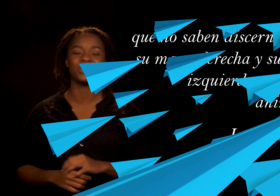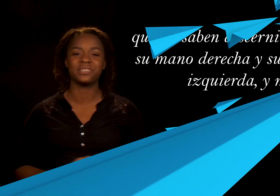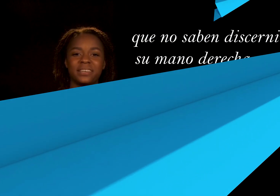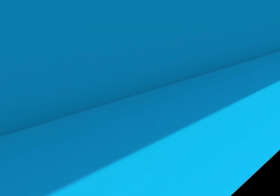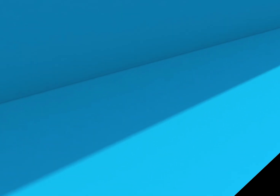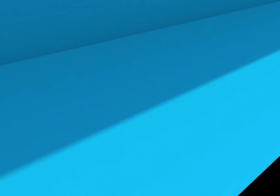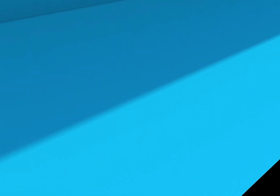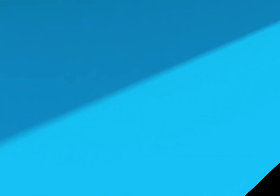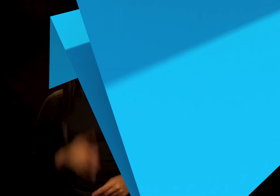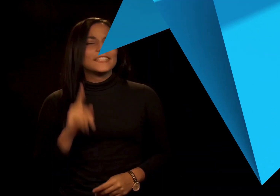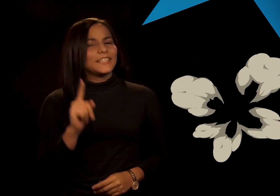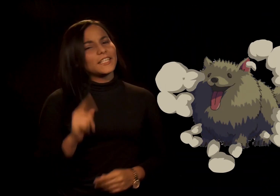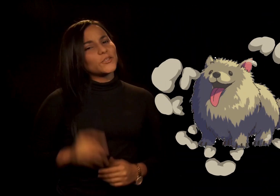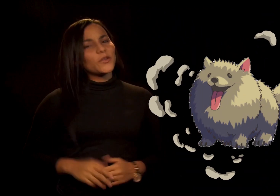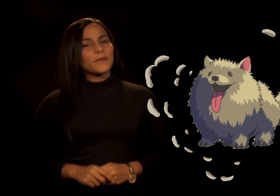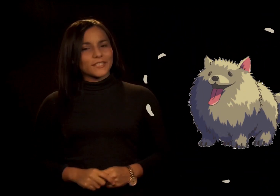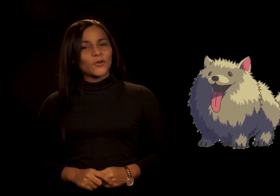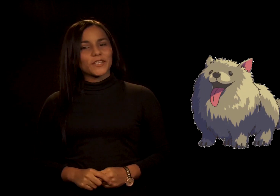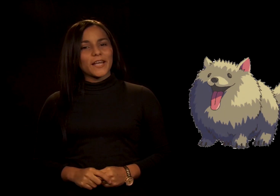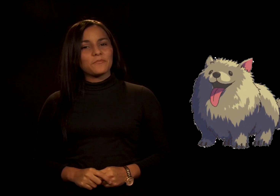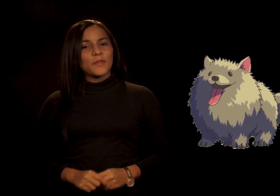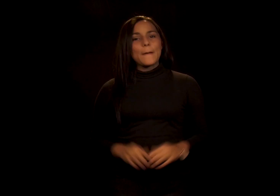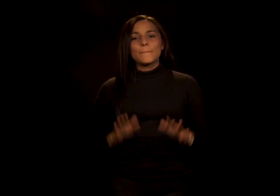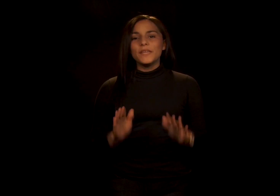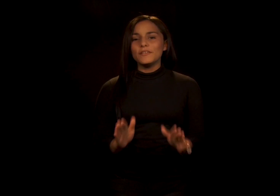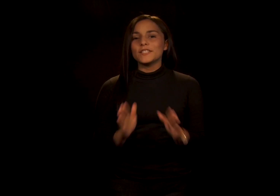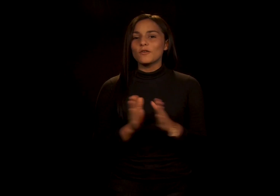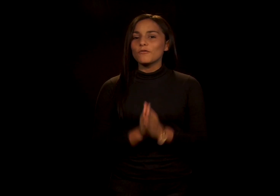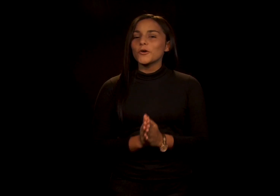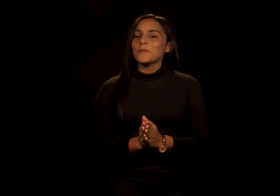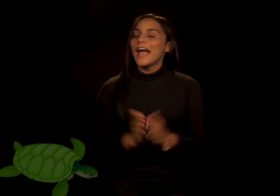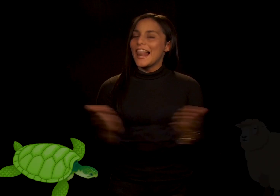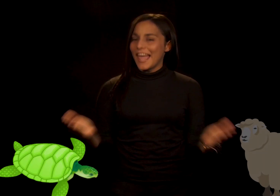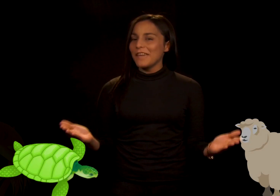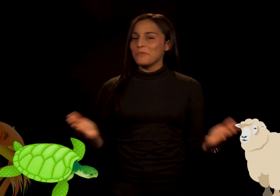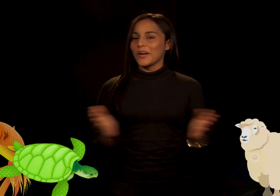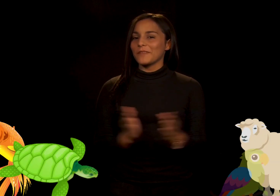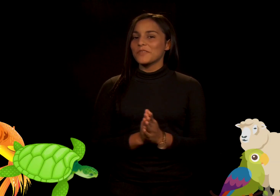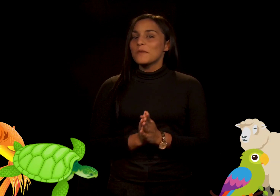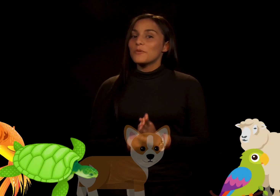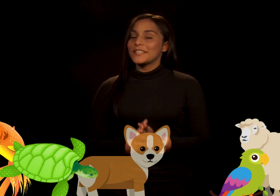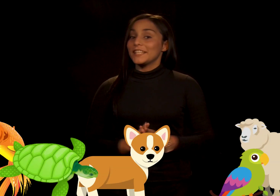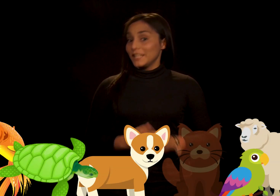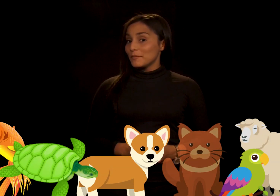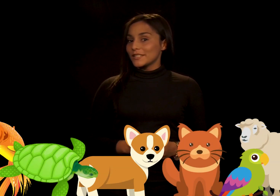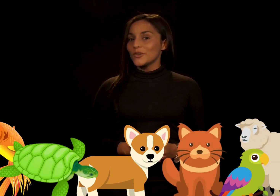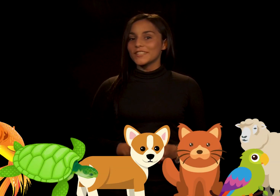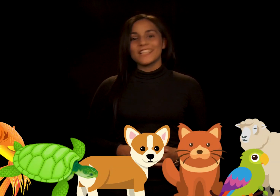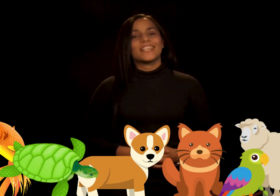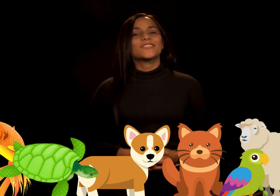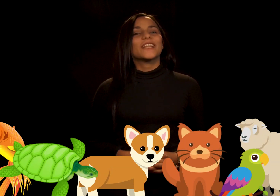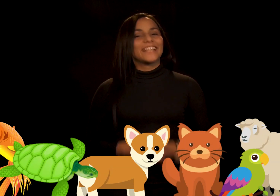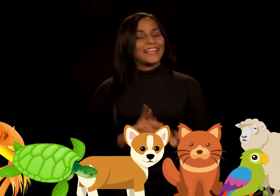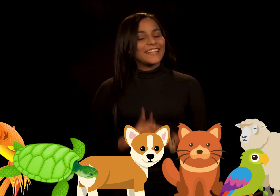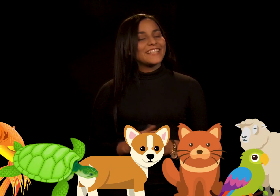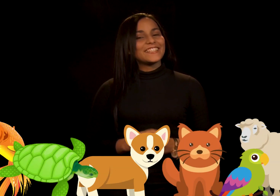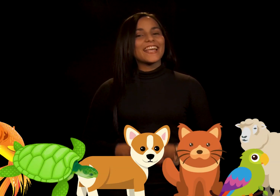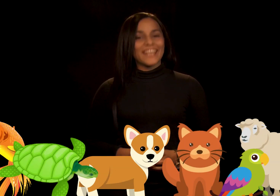11 Si tienes una mascota, vives conforme a la época, pues tener mascotas es una tendencia de